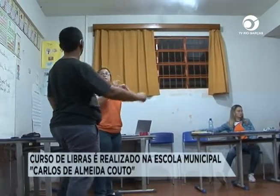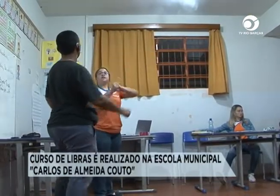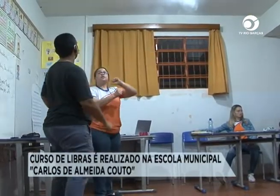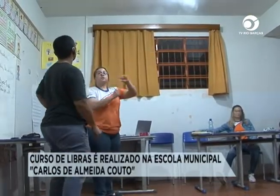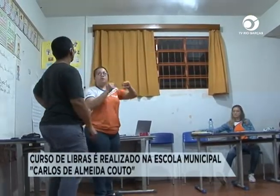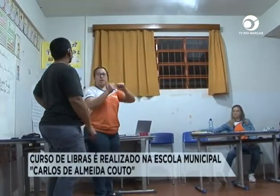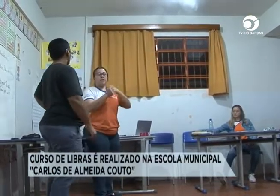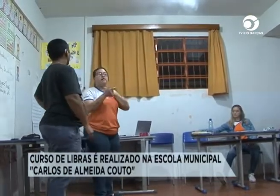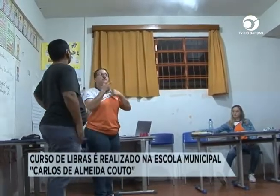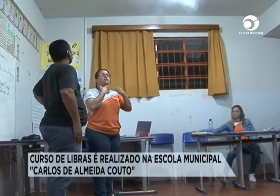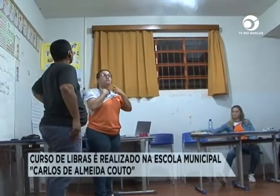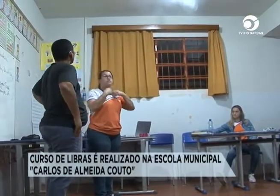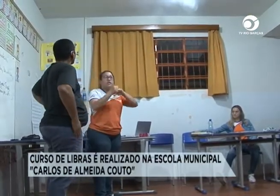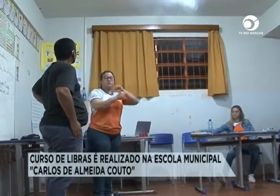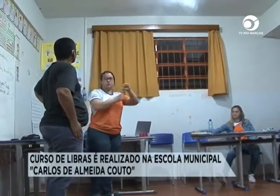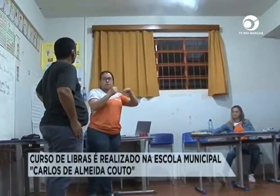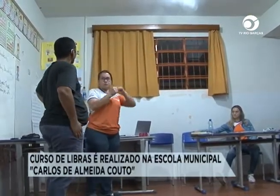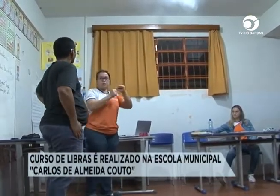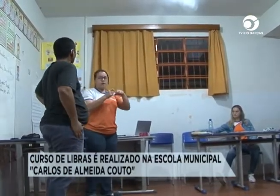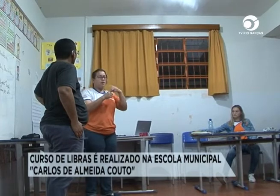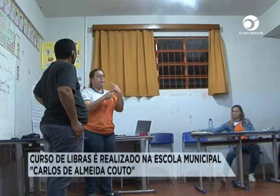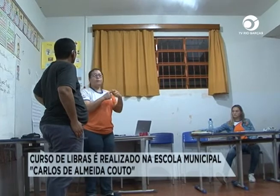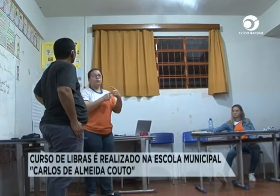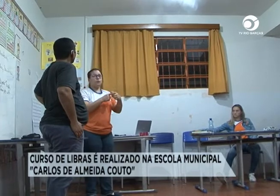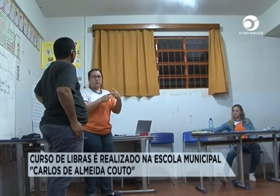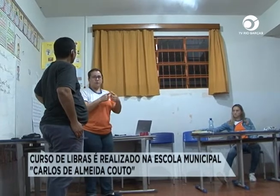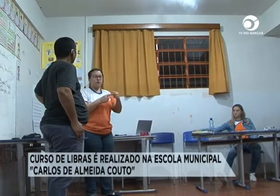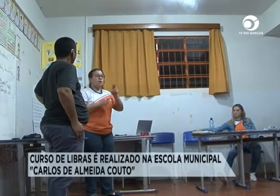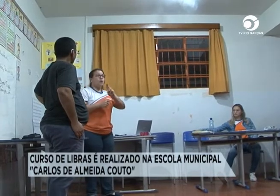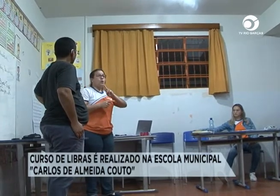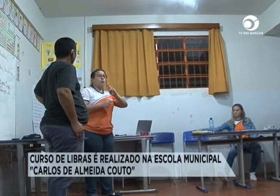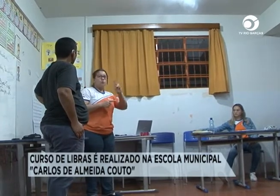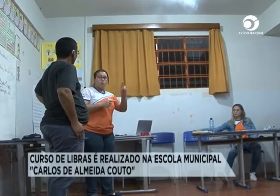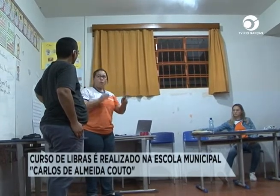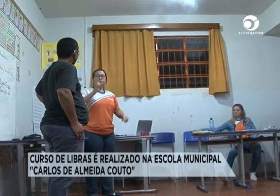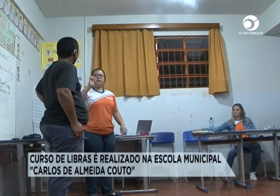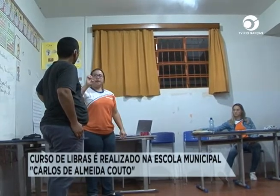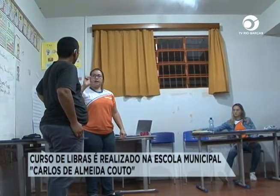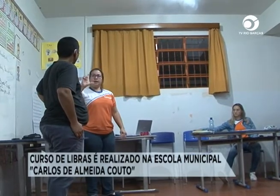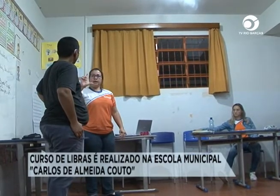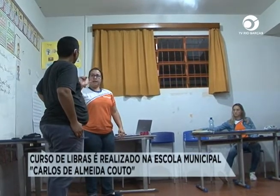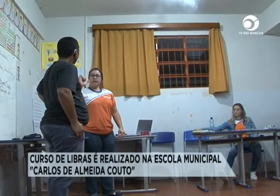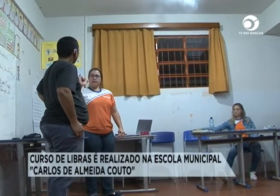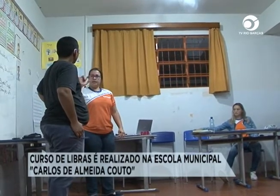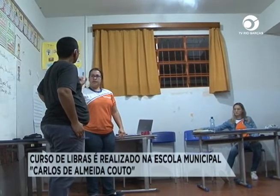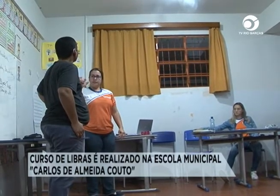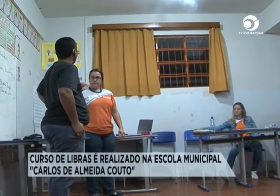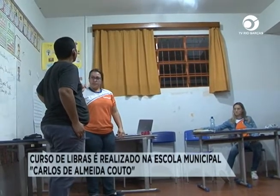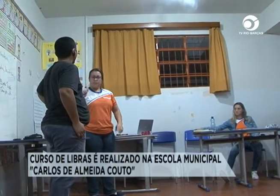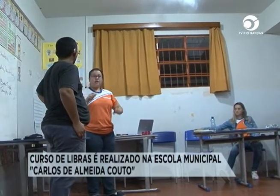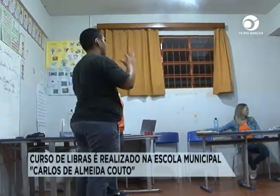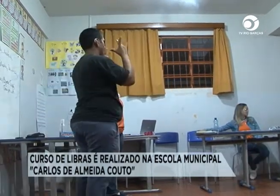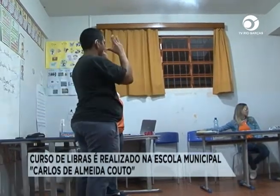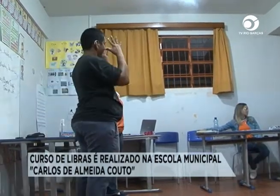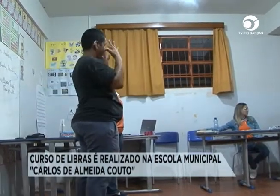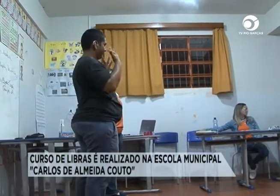curso, o Senac então está oferecendo oferta para todos os profissionais, que possam aprender